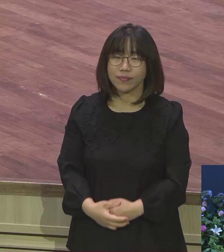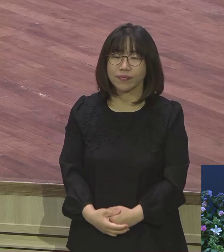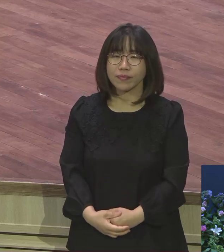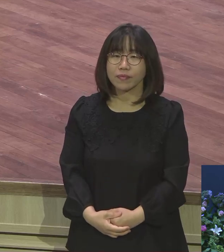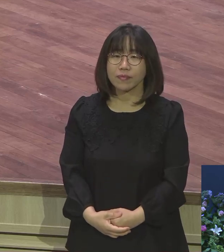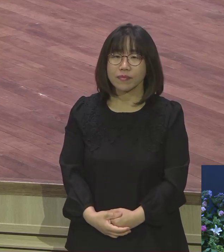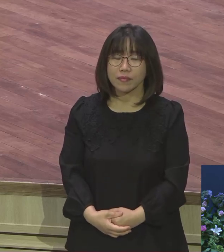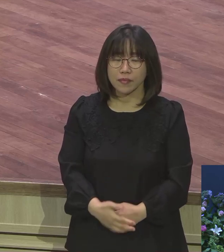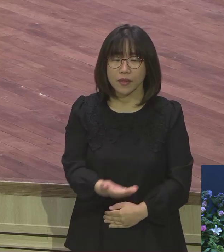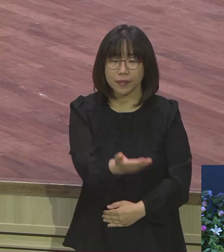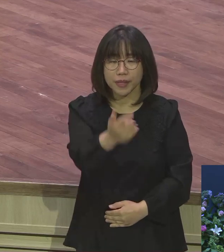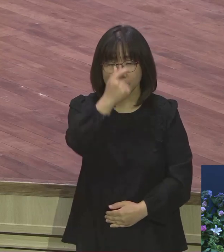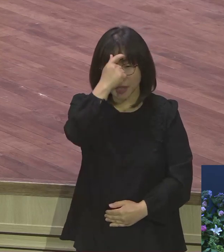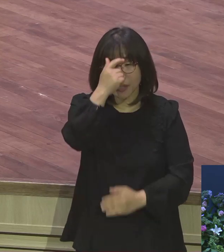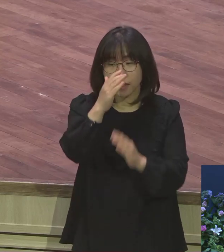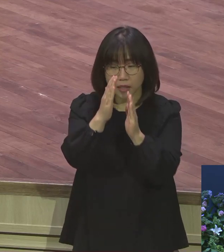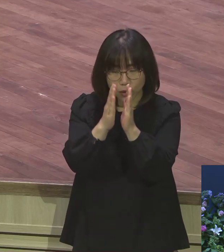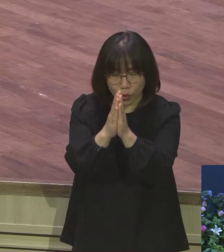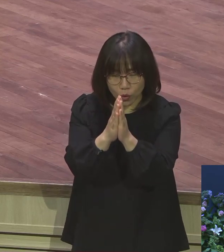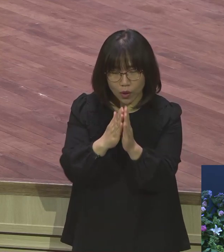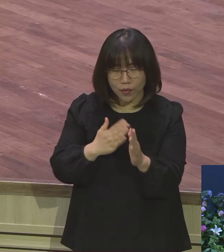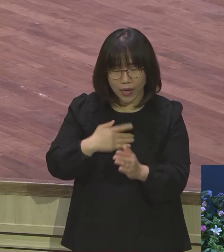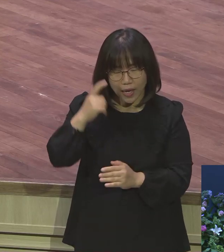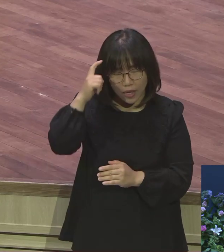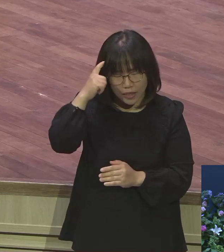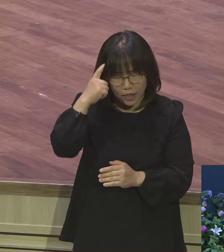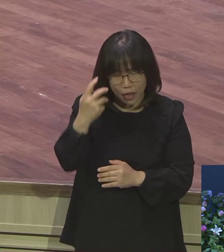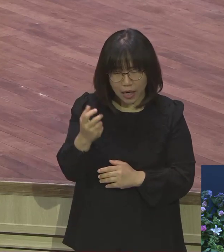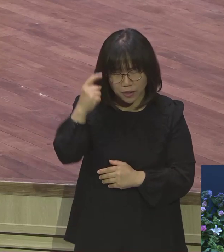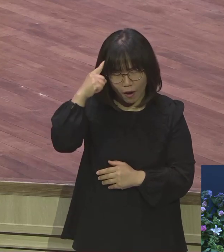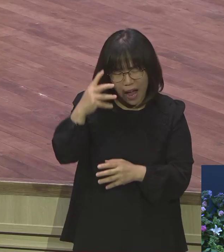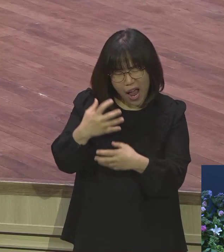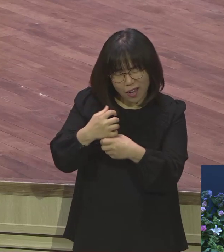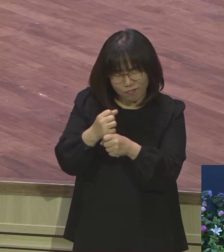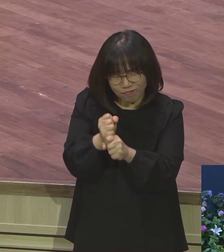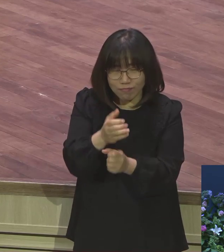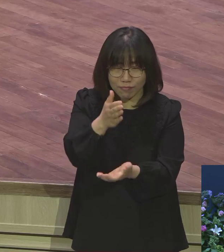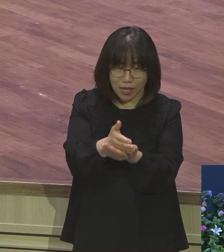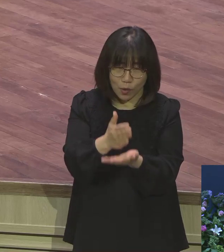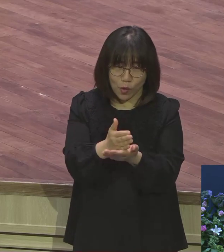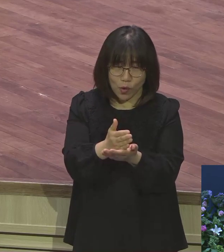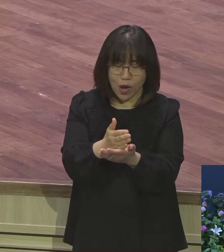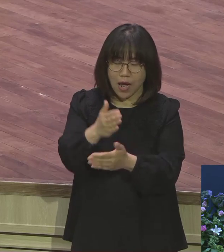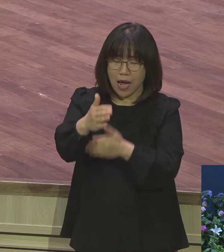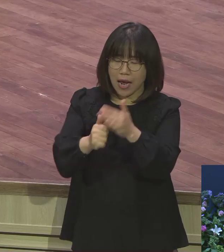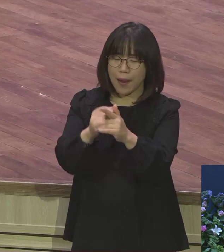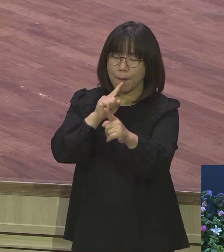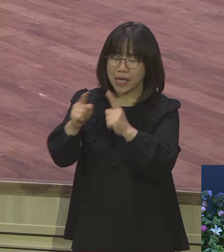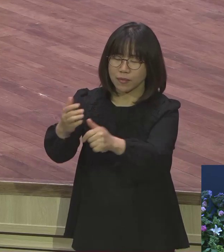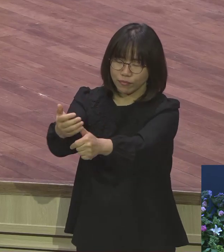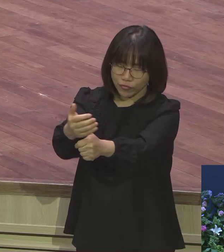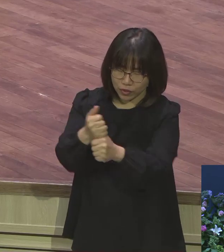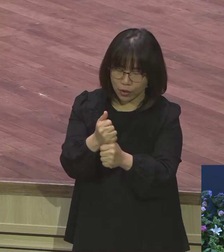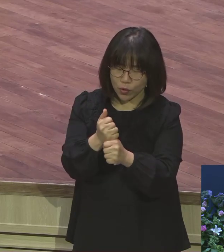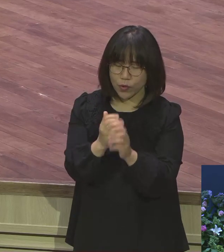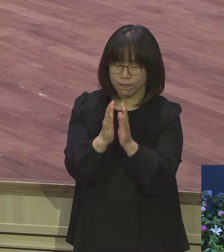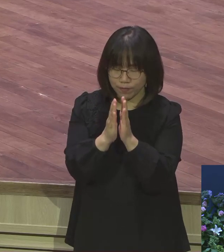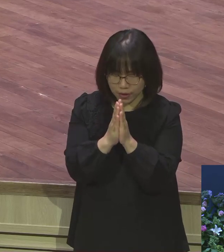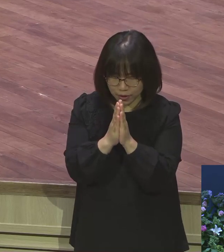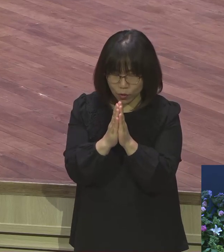기도도 내 생각 가지고 짬에서 하지 말고 강단 며칠 잡고 기도하세요. 그리고 언약 기도라고 그래요. 언약 기도를 한번